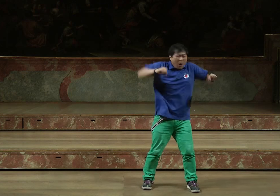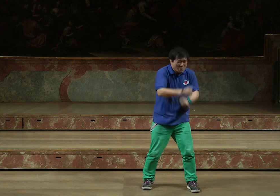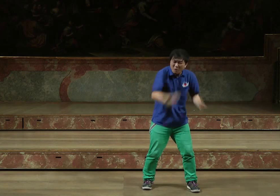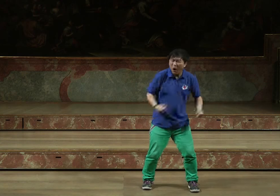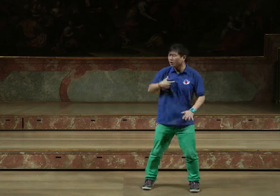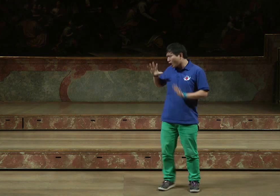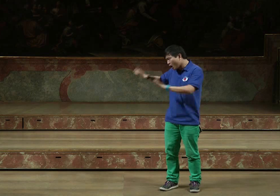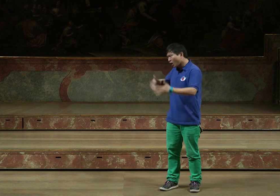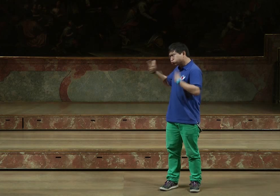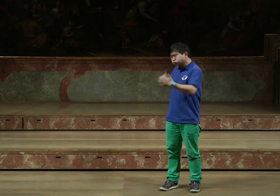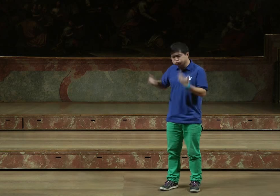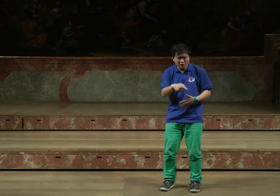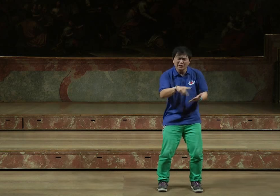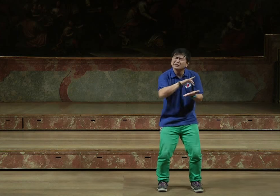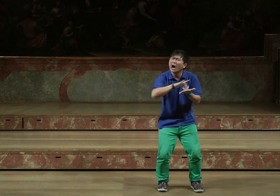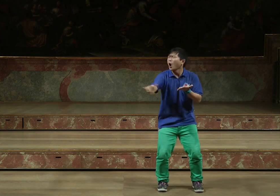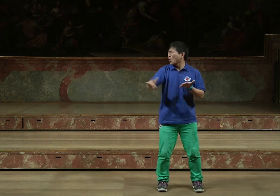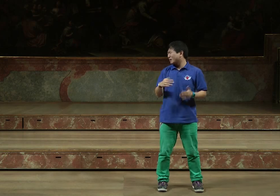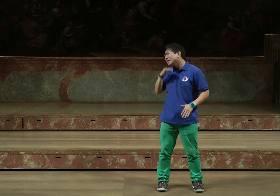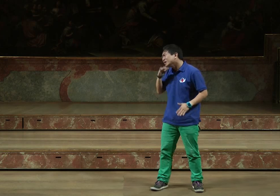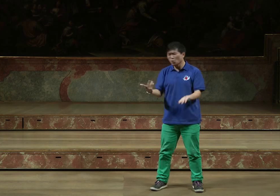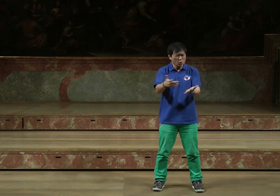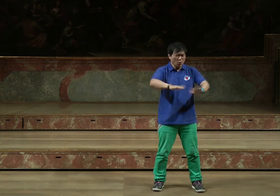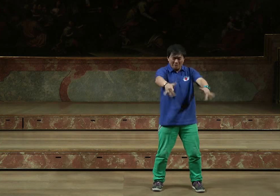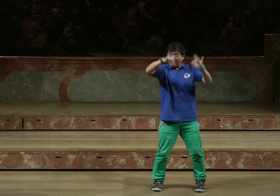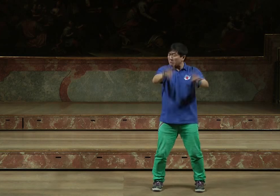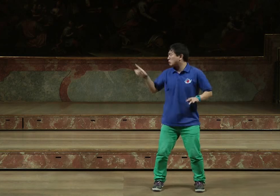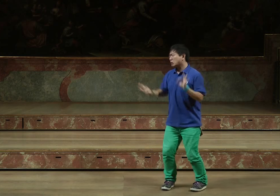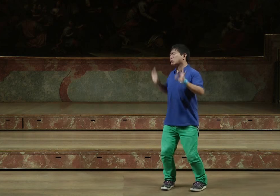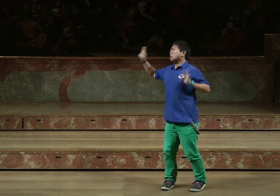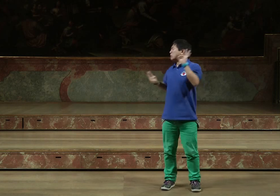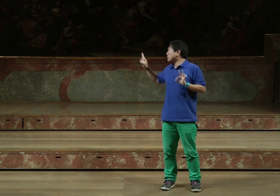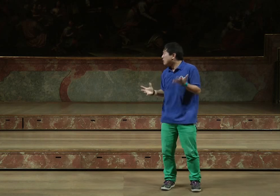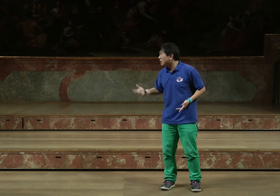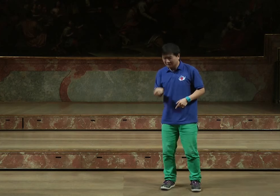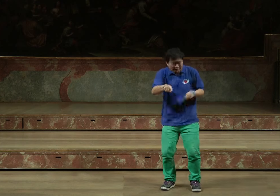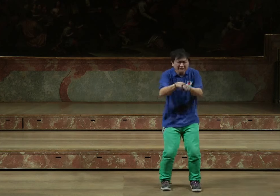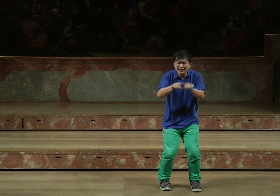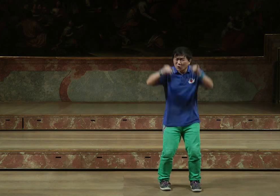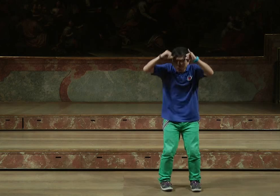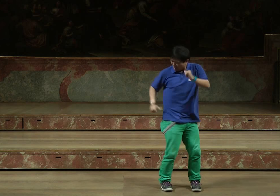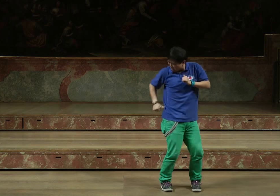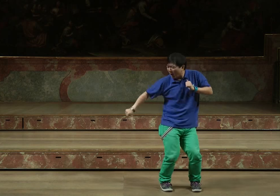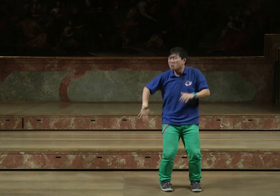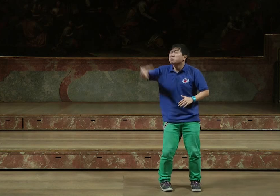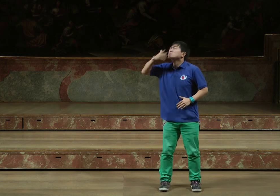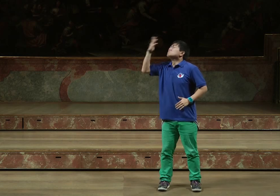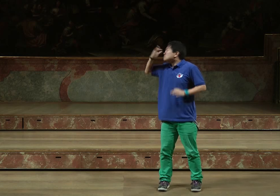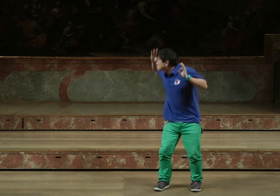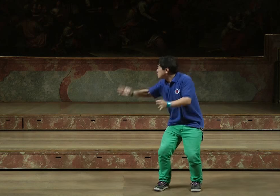Müll, Müll, Müll. Chill. Ich bin eh sauber. Bitte sei nicht zu eitel. Gott, du Tussi. Ja, ich meine, die Kuh scheißt auch. Mein Gott,